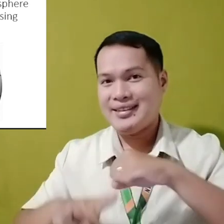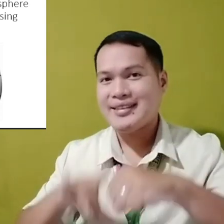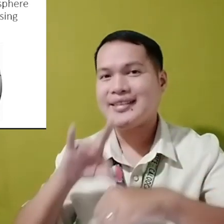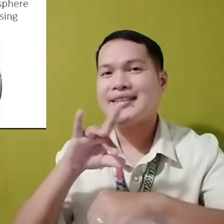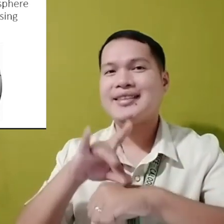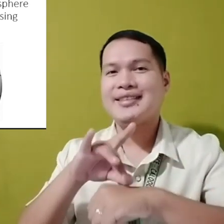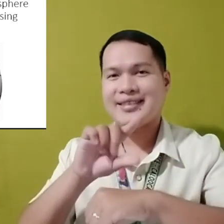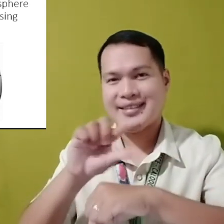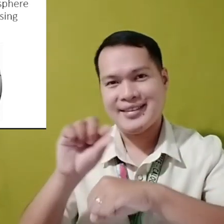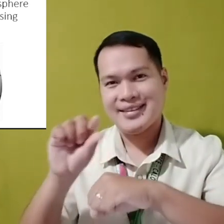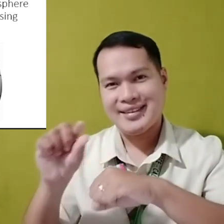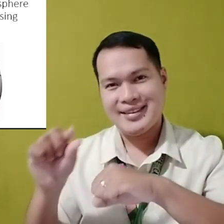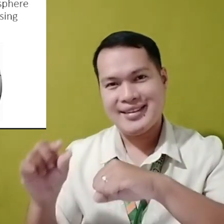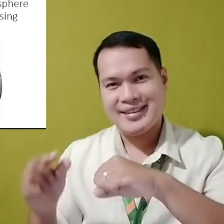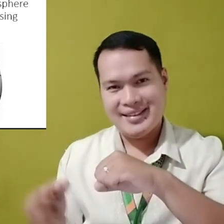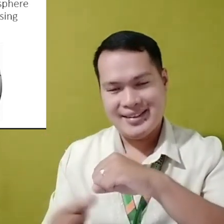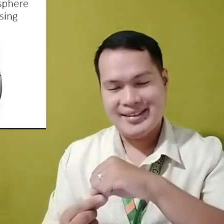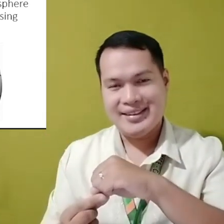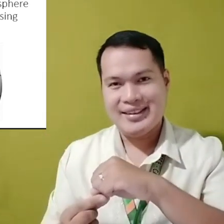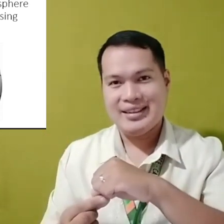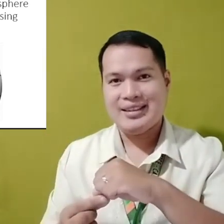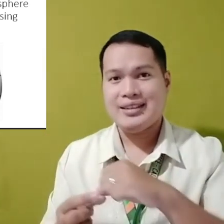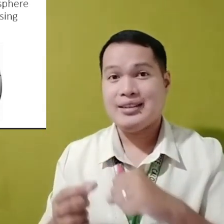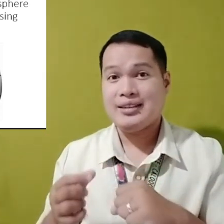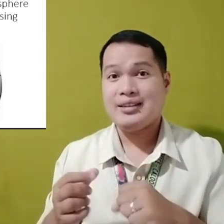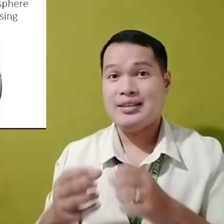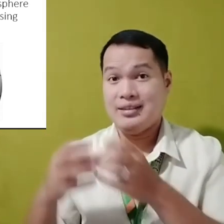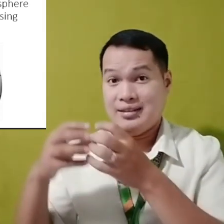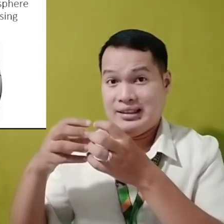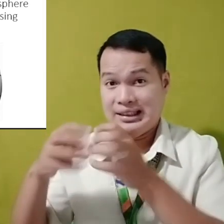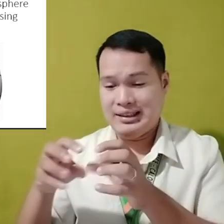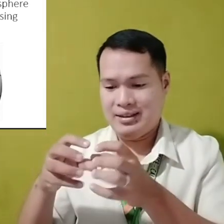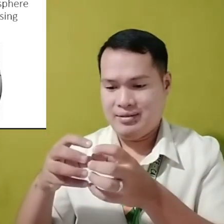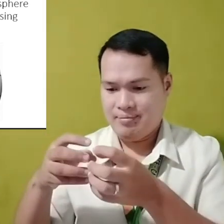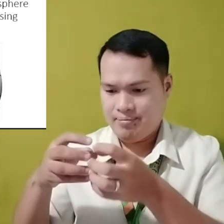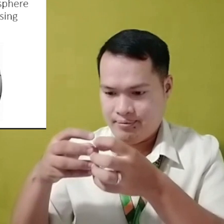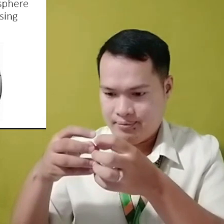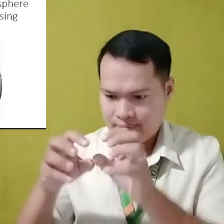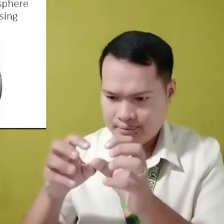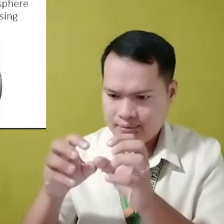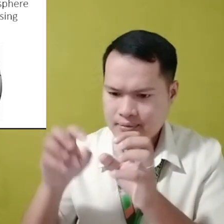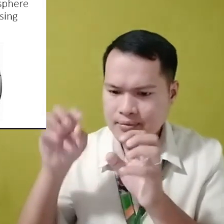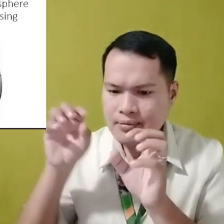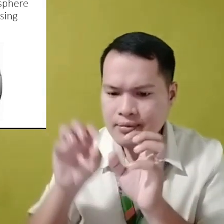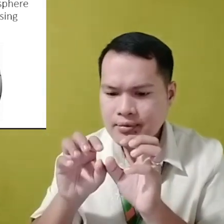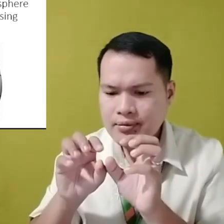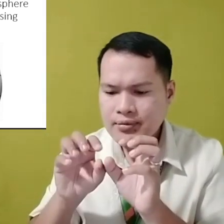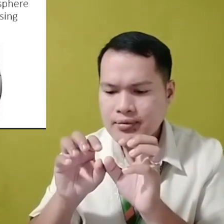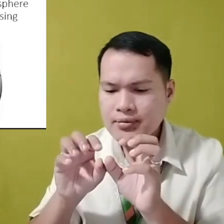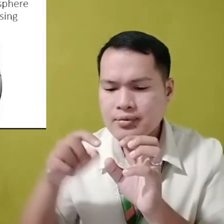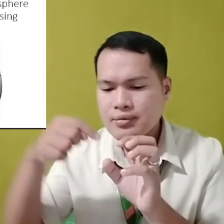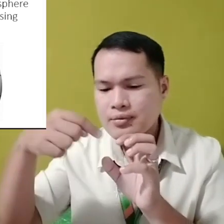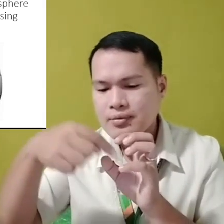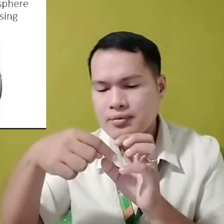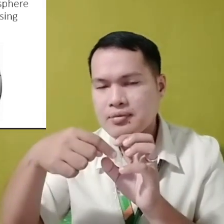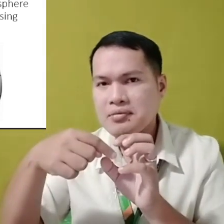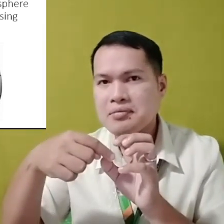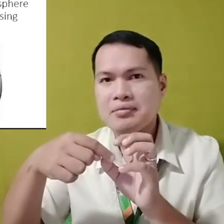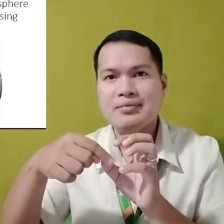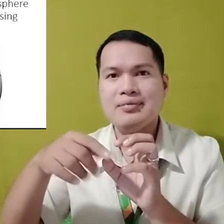At kinumpara ito Sa Earth Lithosphere Kung bubuksan naman ang eggshell May